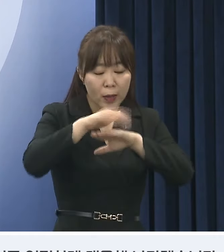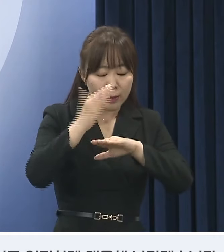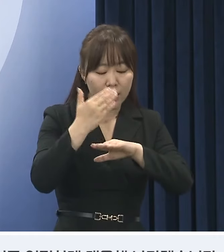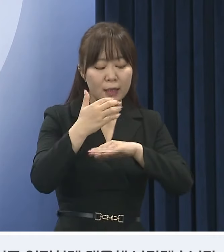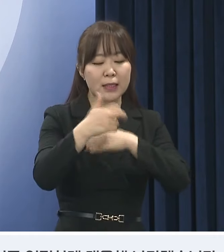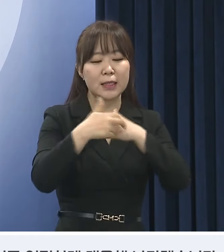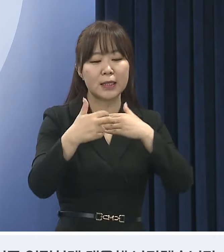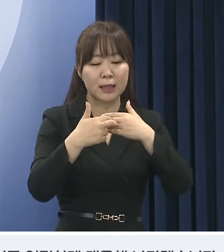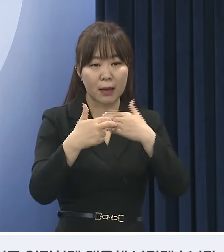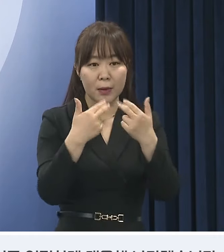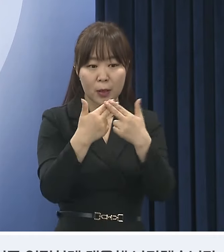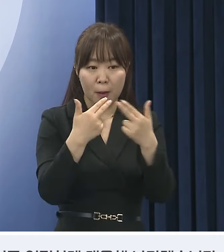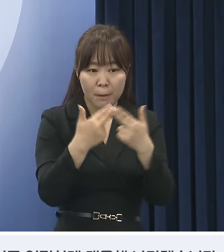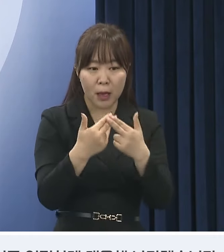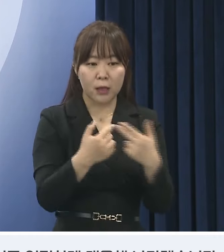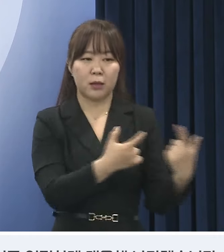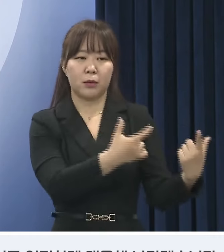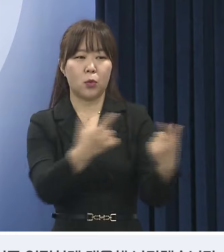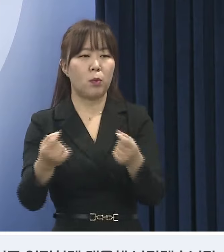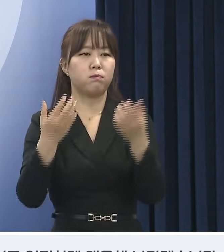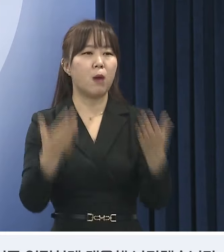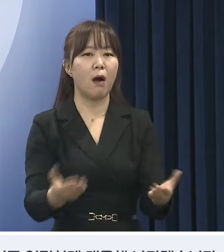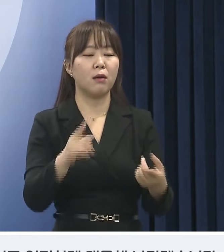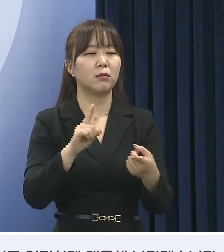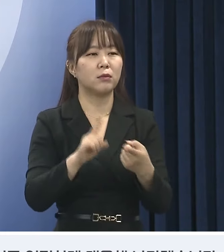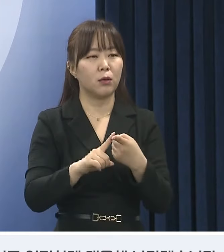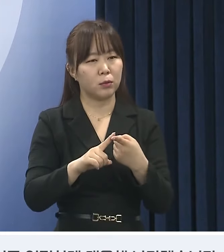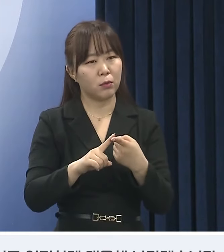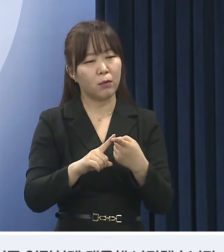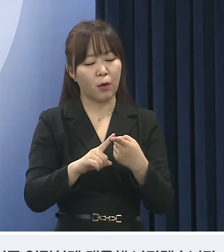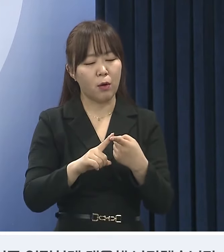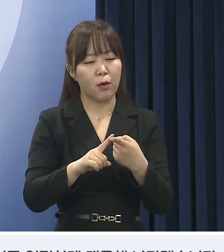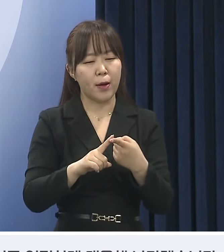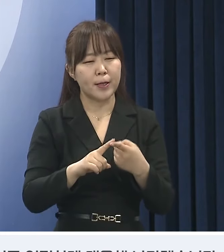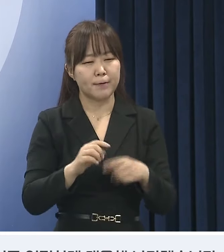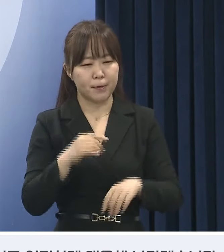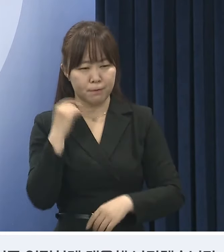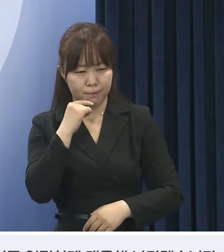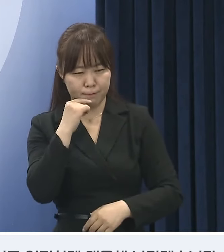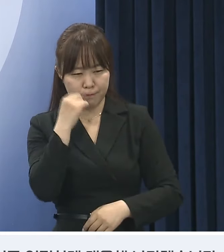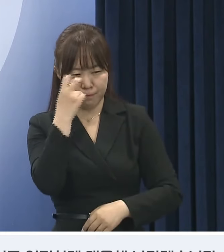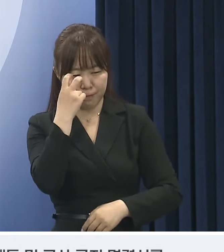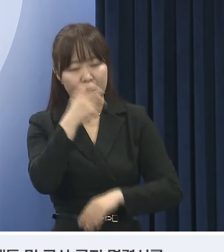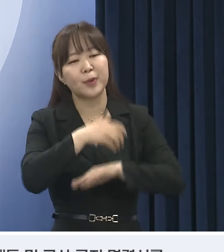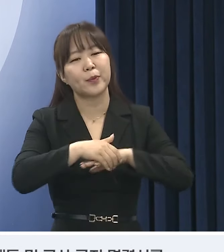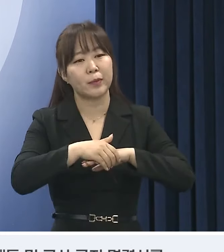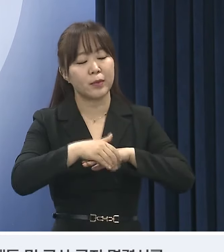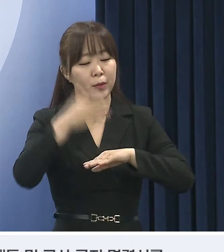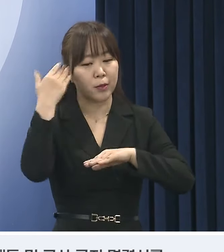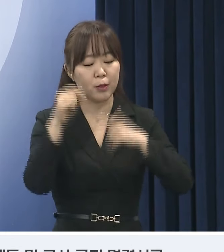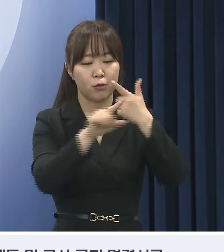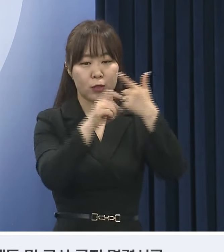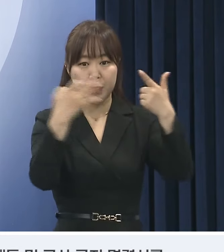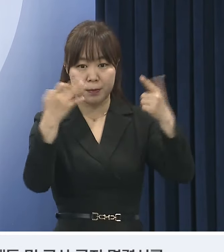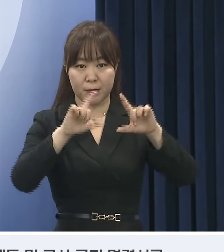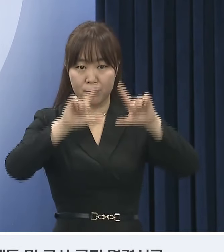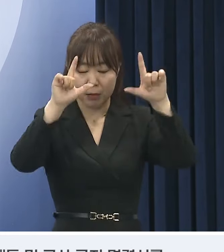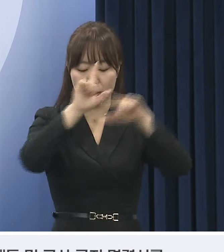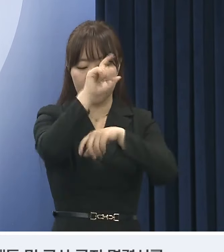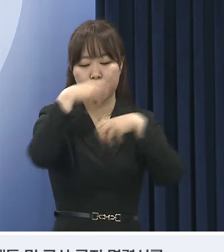의사협회의 집단 진료 거부 행위에 대해서도 엄정하게 대응해 나가겠습니다. 지난 14일